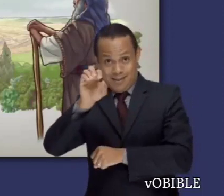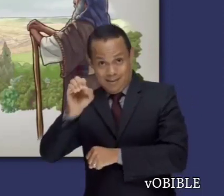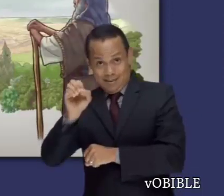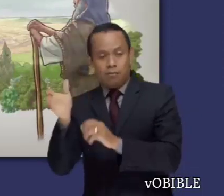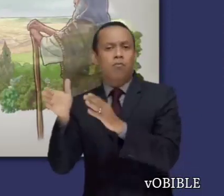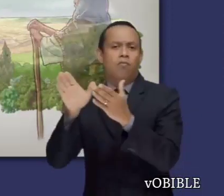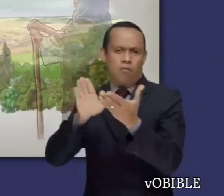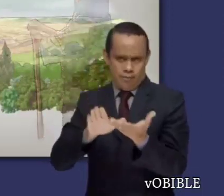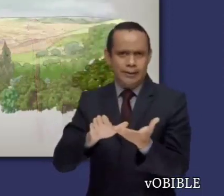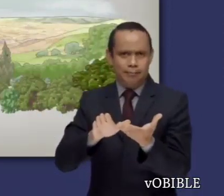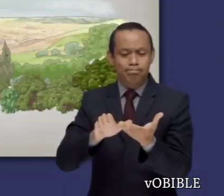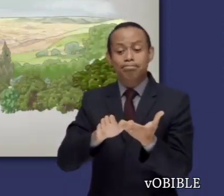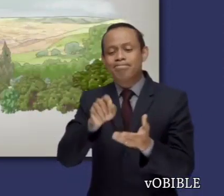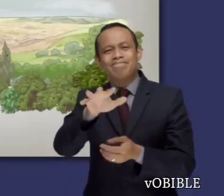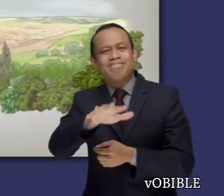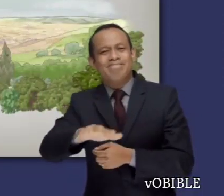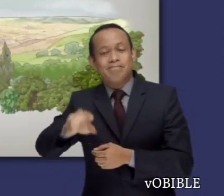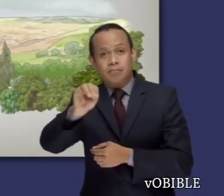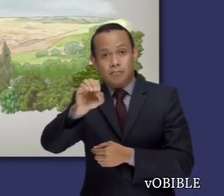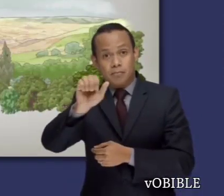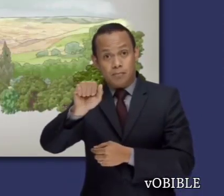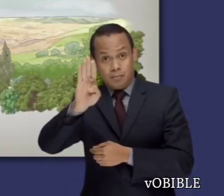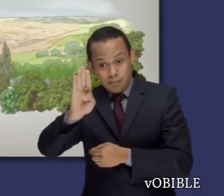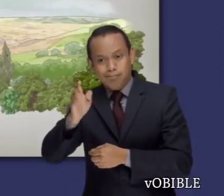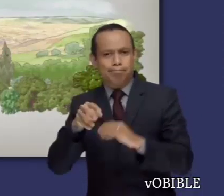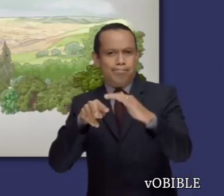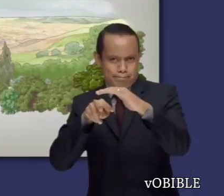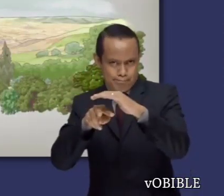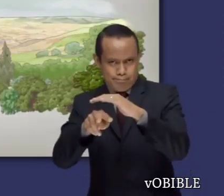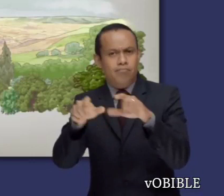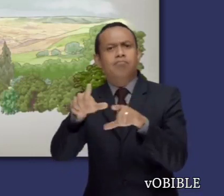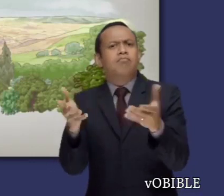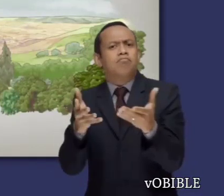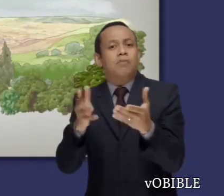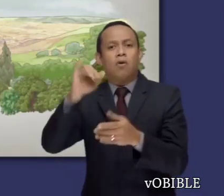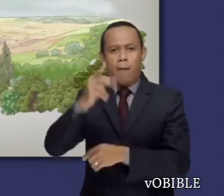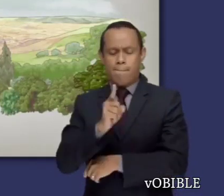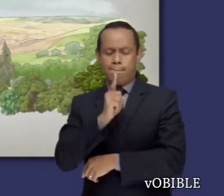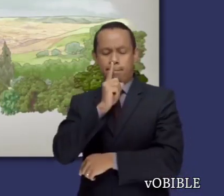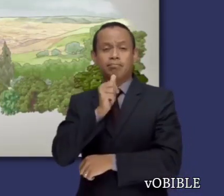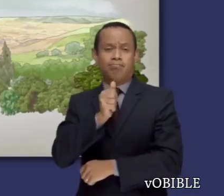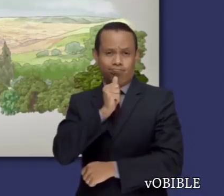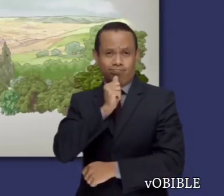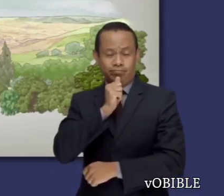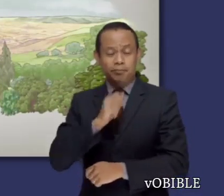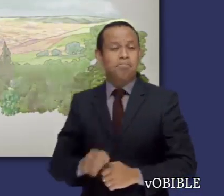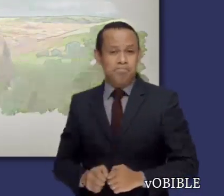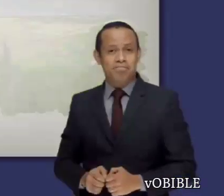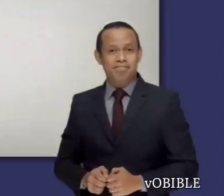Moisés muere cuando tiene 120 años de edad, y Jehová lo entierra en Moab, pero mantiene en secreto el lugar exacto.